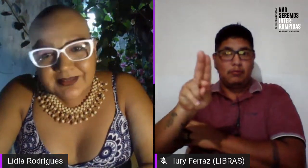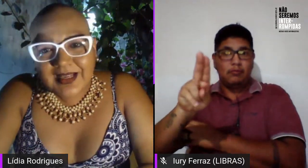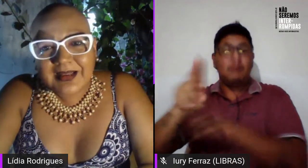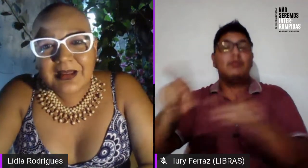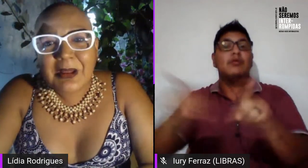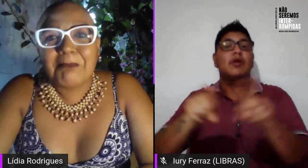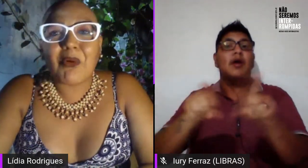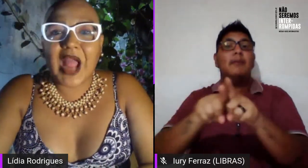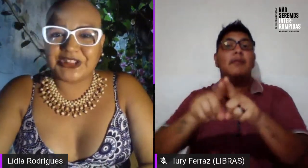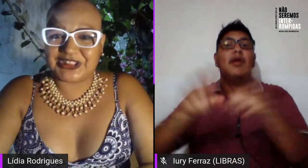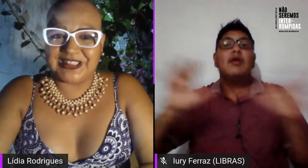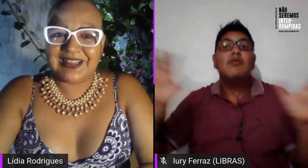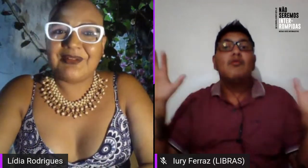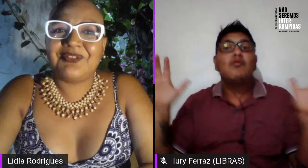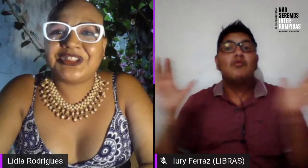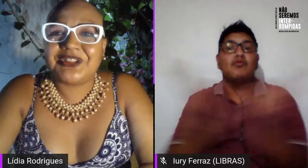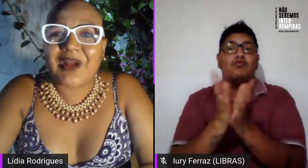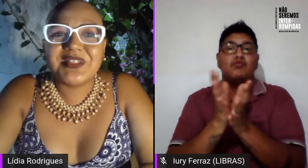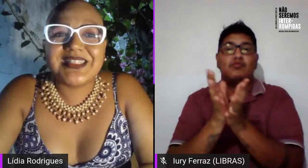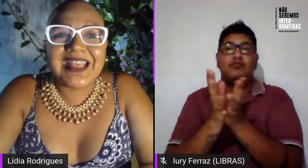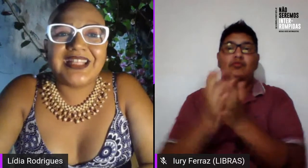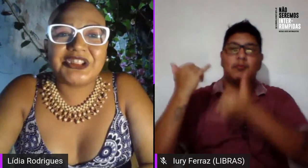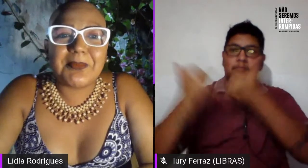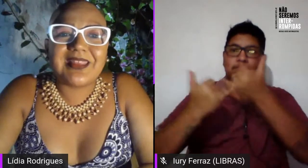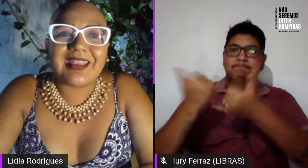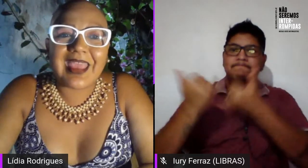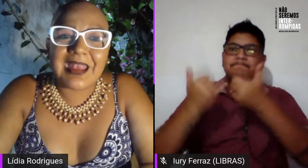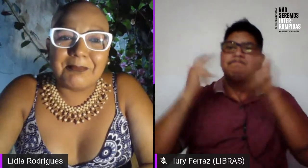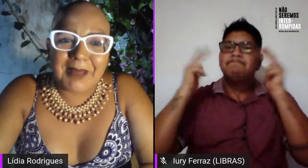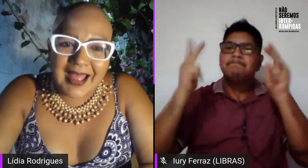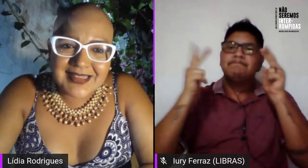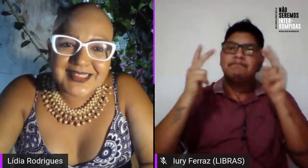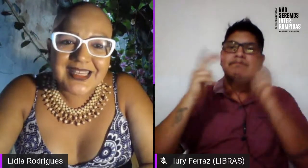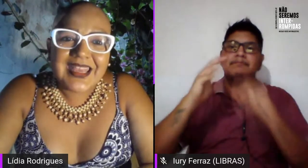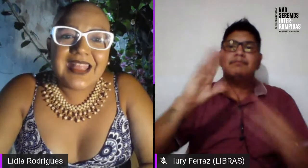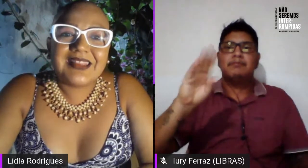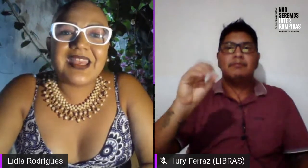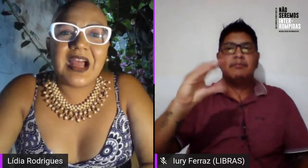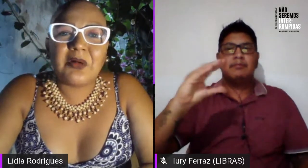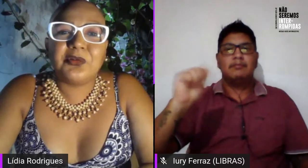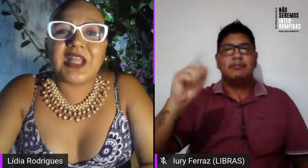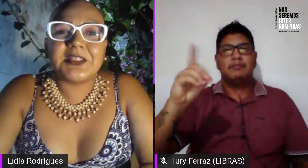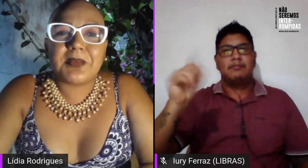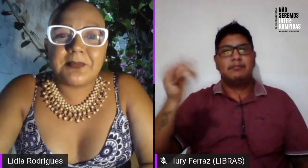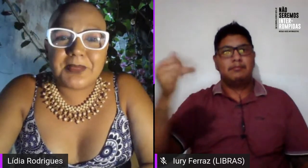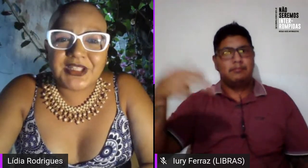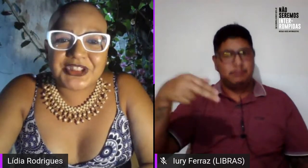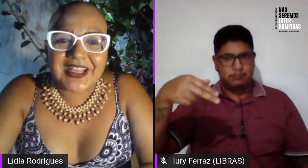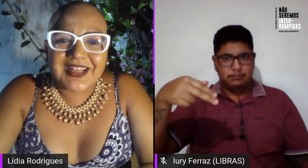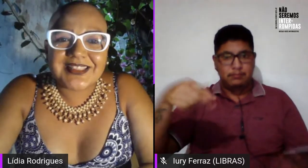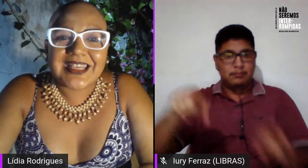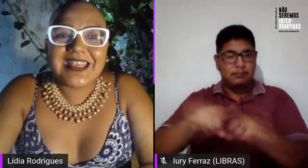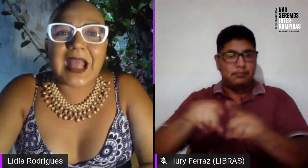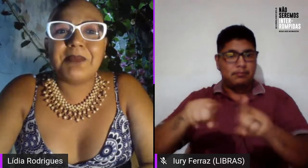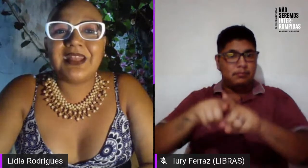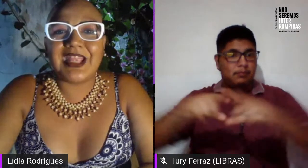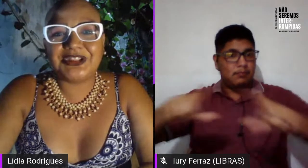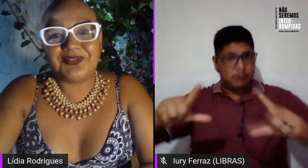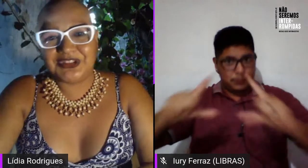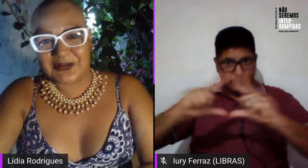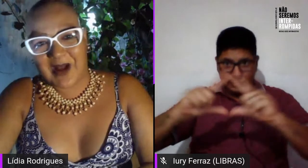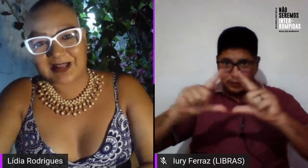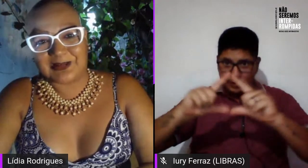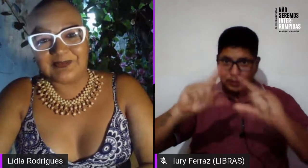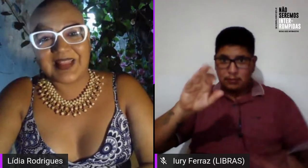Trio e Banda, Bucadim, Festivalzinha LGBTQ+, Triângulo das Brejeiras e